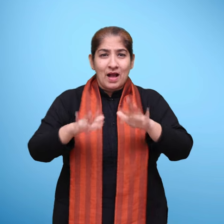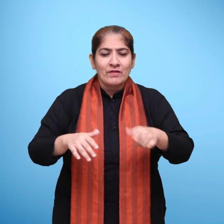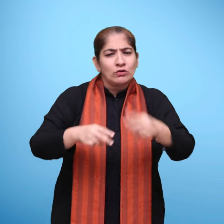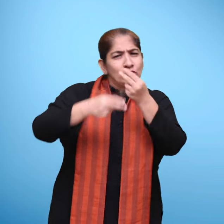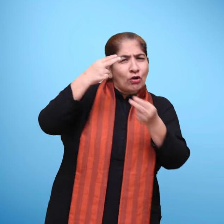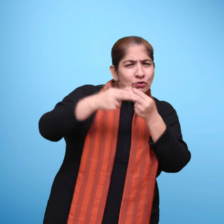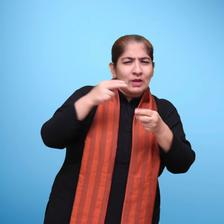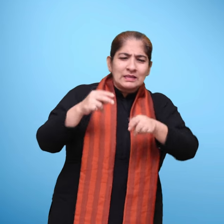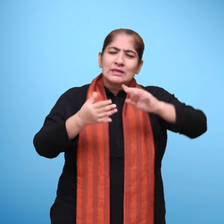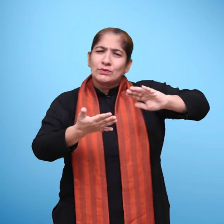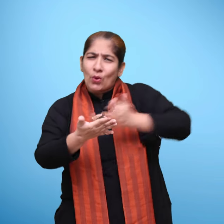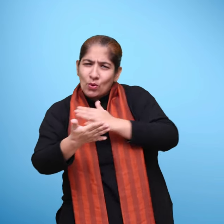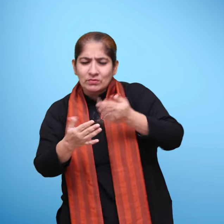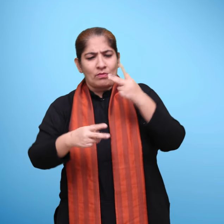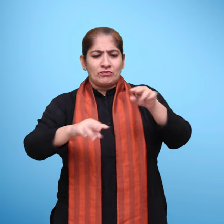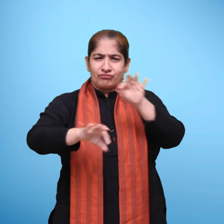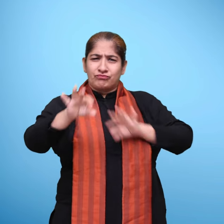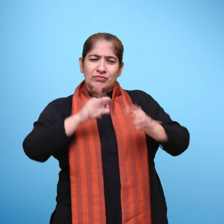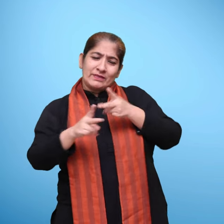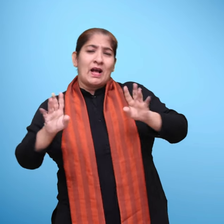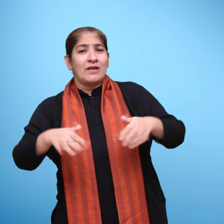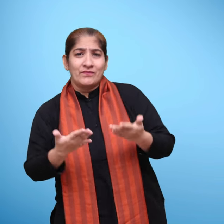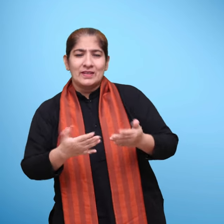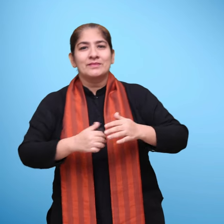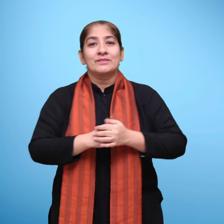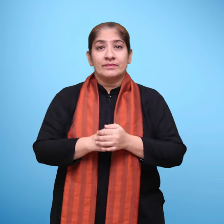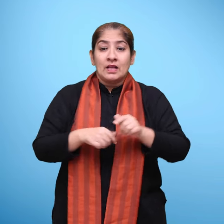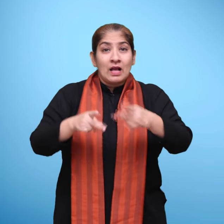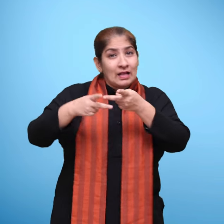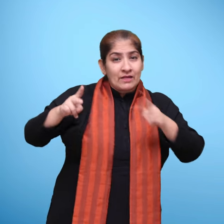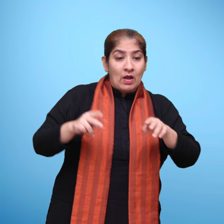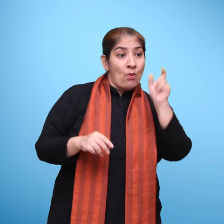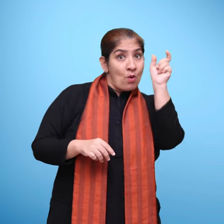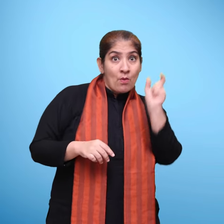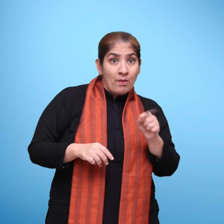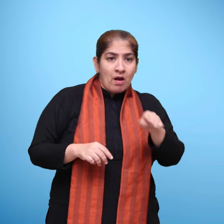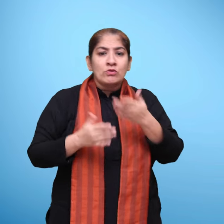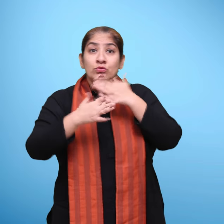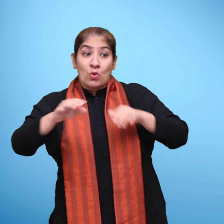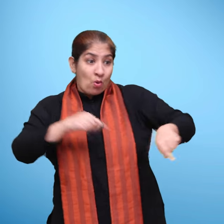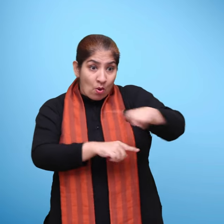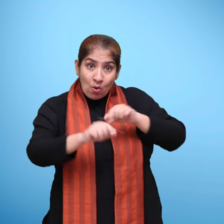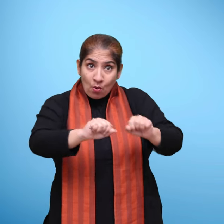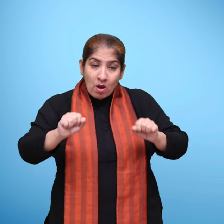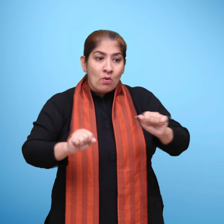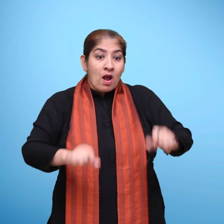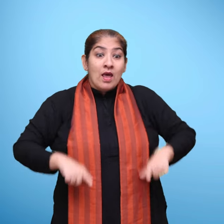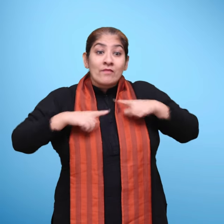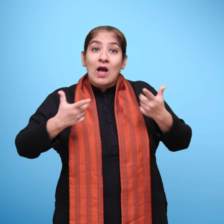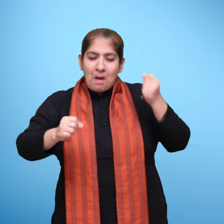वे कवता या कहानी से लिए गए हैं अन्य शब्द बच्चों के संदर्भ से ही लिए गए हैं और उनके भी चित्र